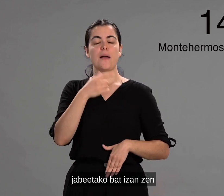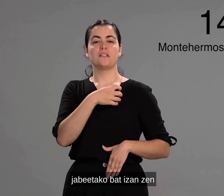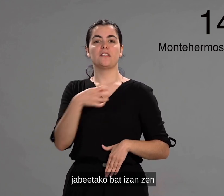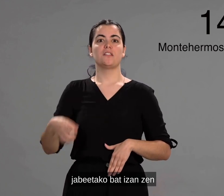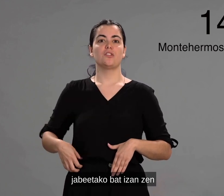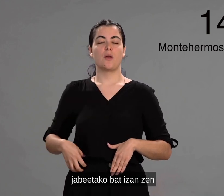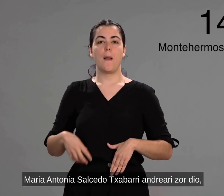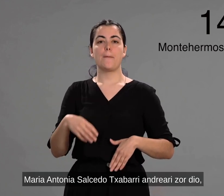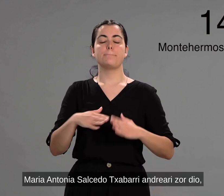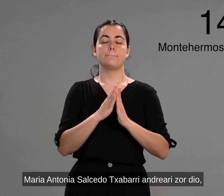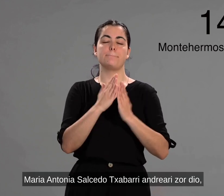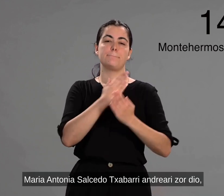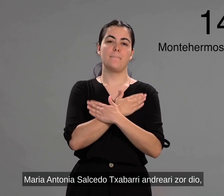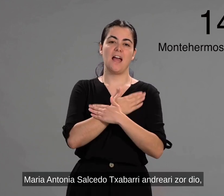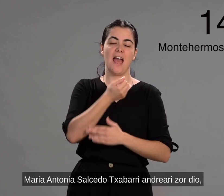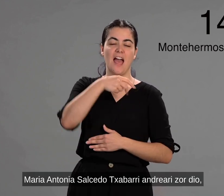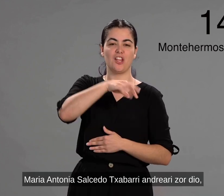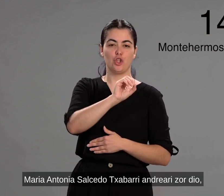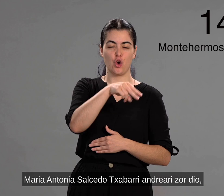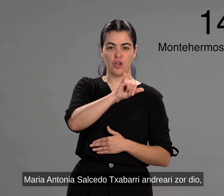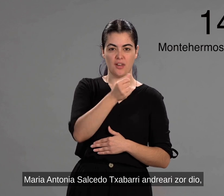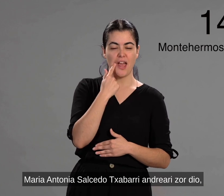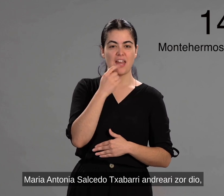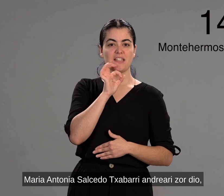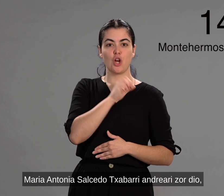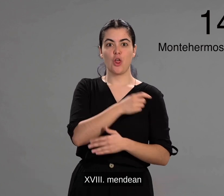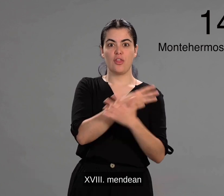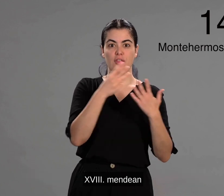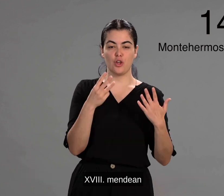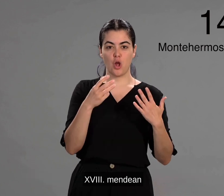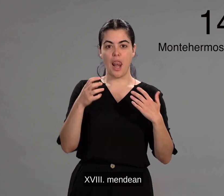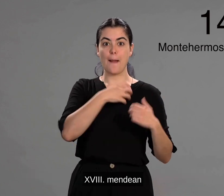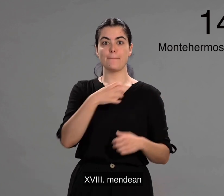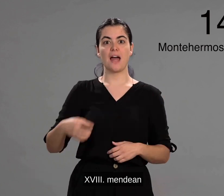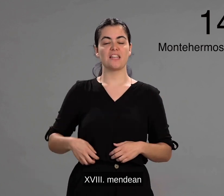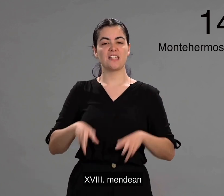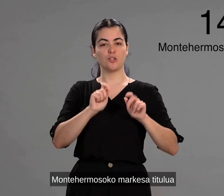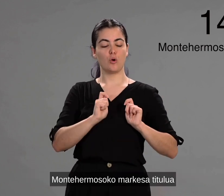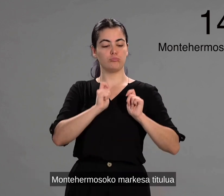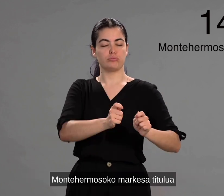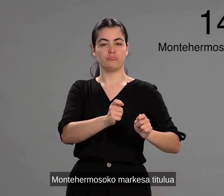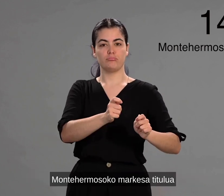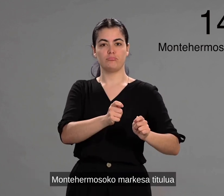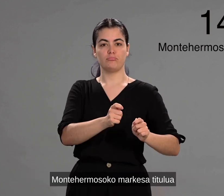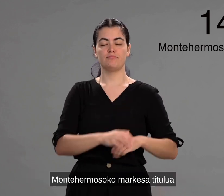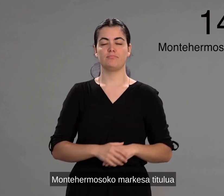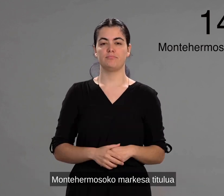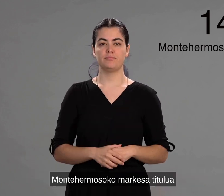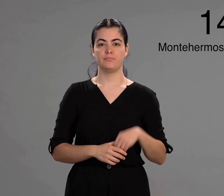bat izan zen Maria Antonia Salcedo Txabarri Andreari zordio. Hemezortzigarren mendean Montehermosoko markesa titulua eman